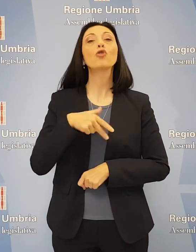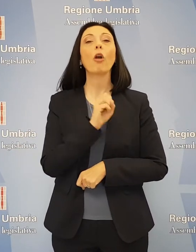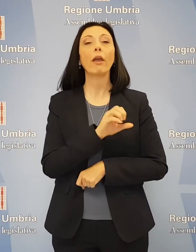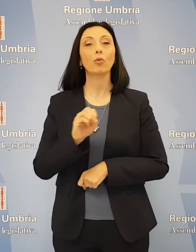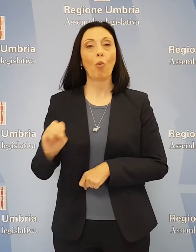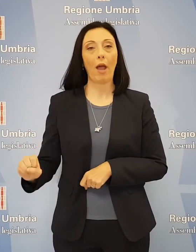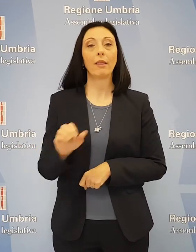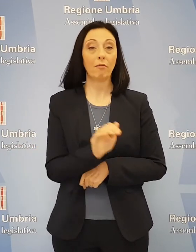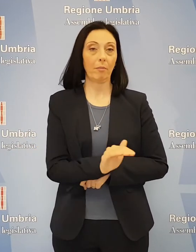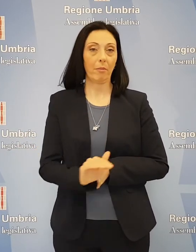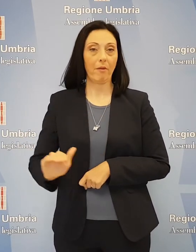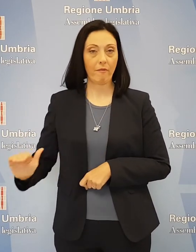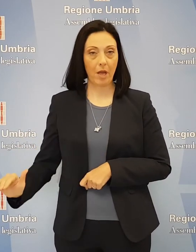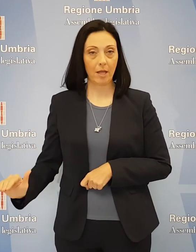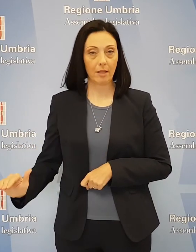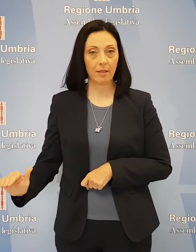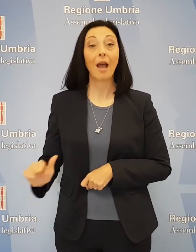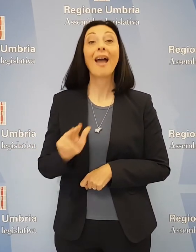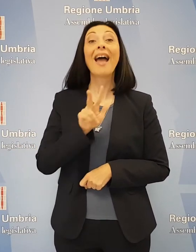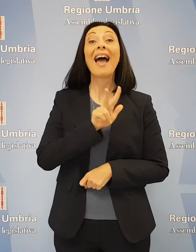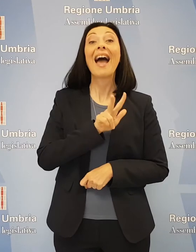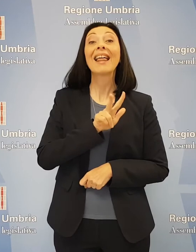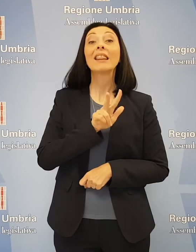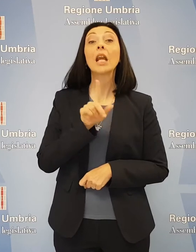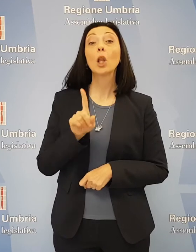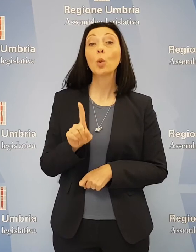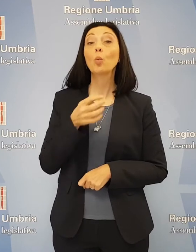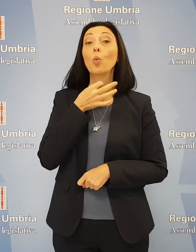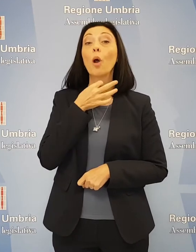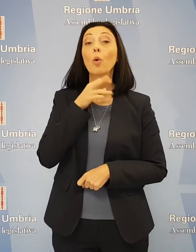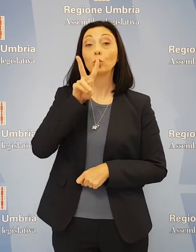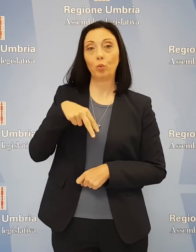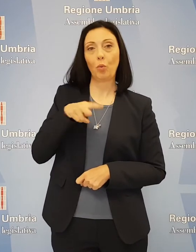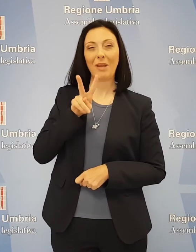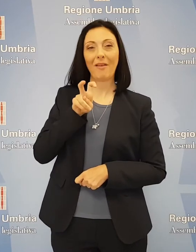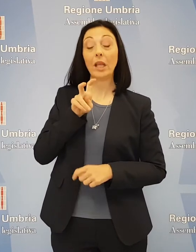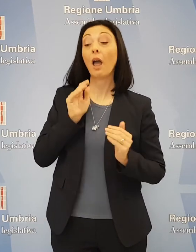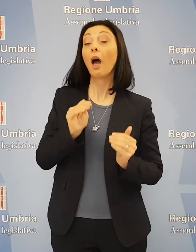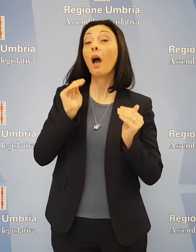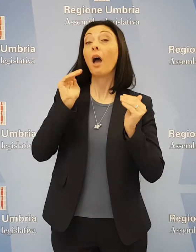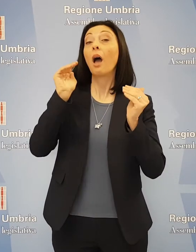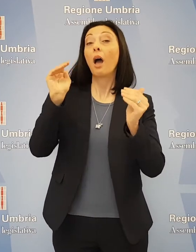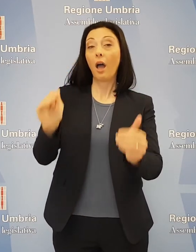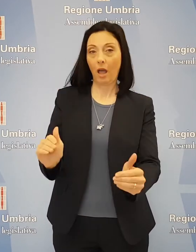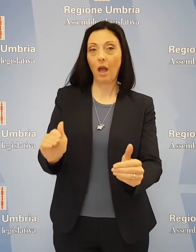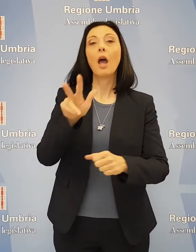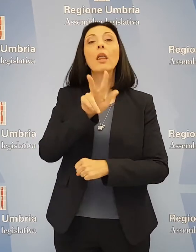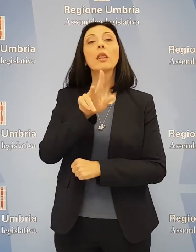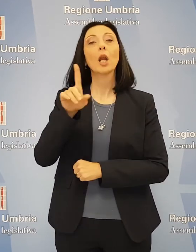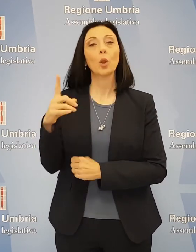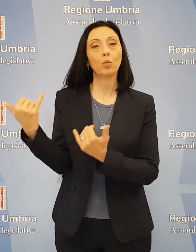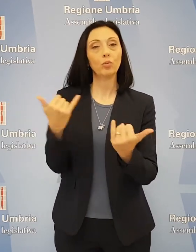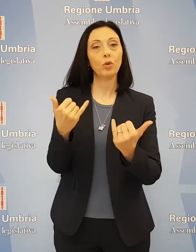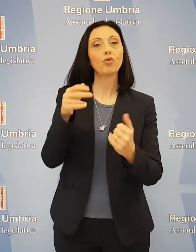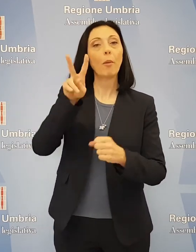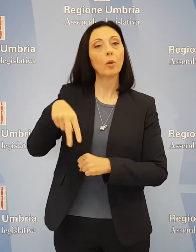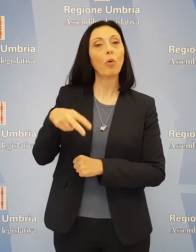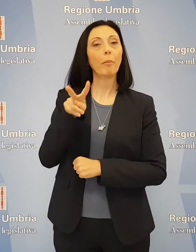infanzia che prevede una proroga dal 31 agosto 2020 al 31 dicembre 2023 dei